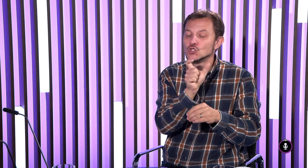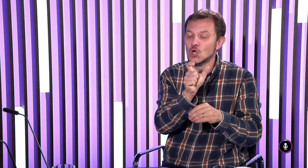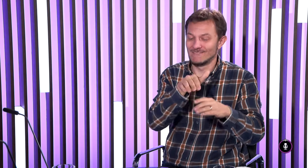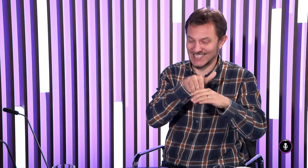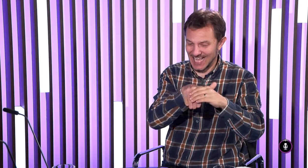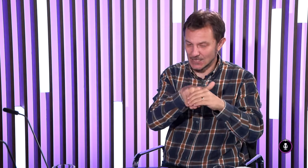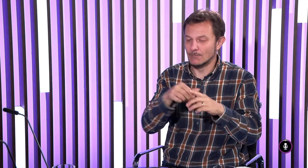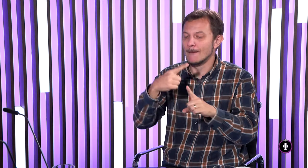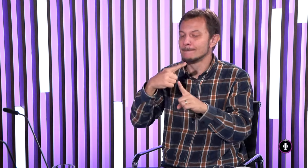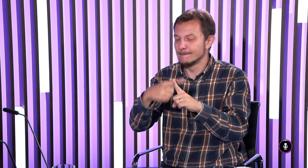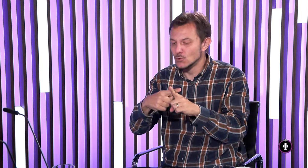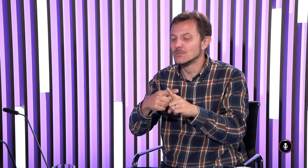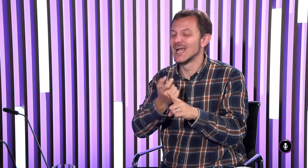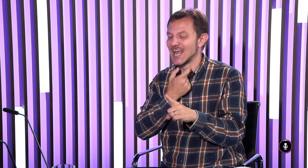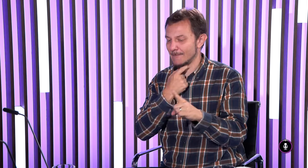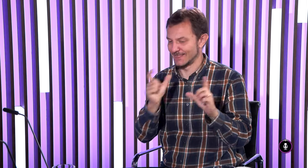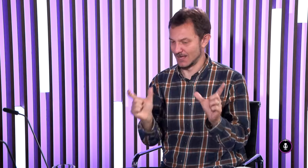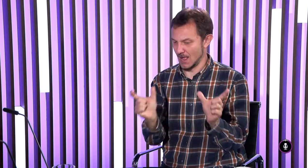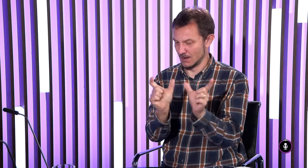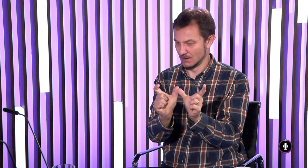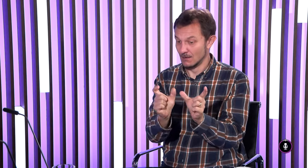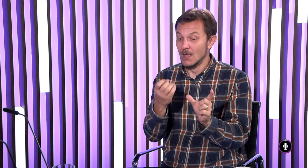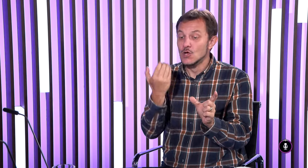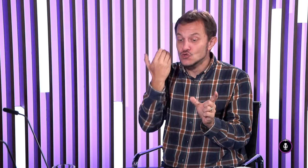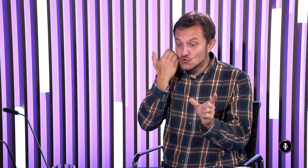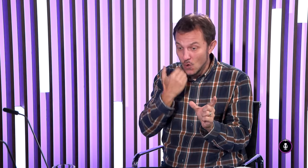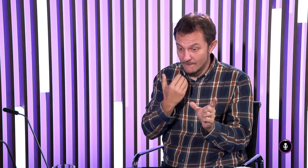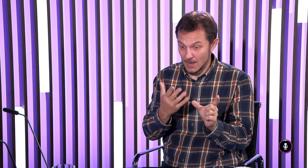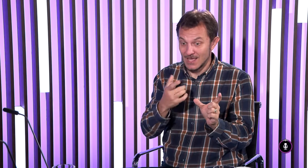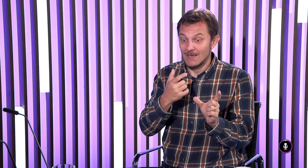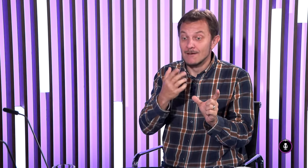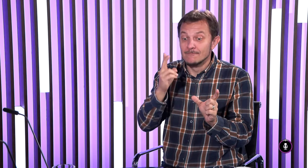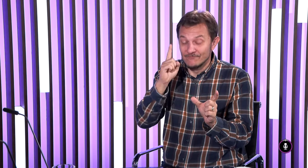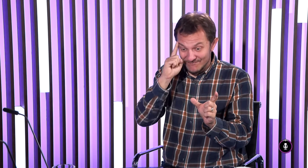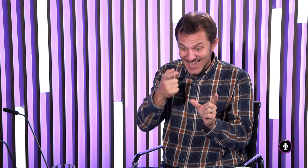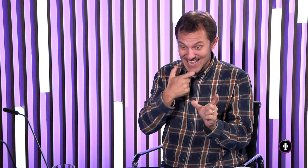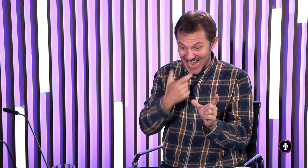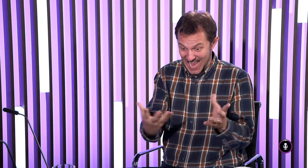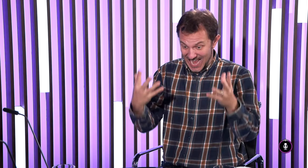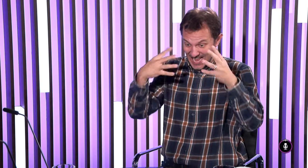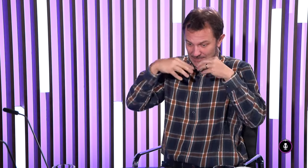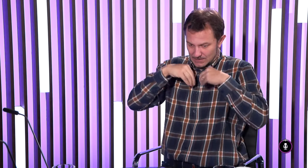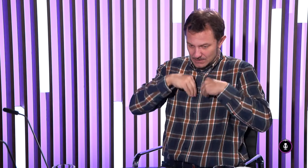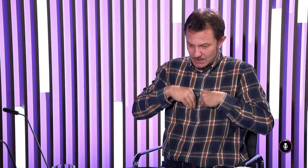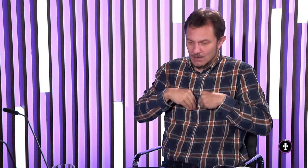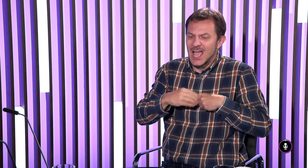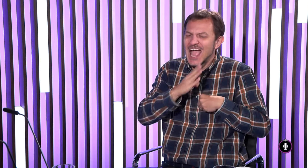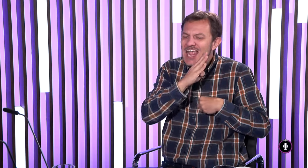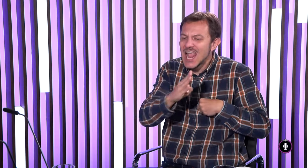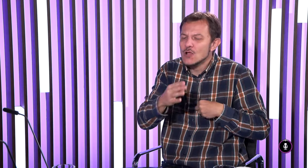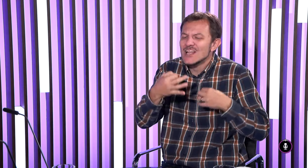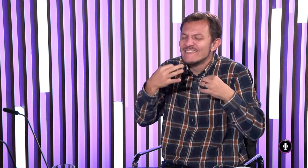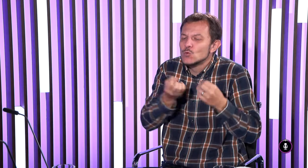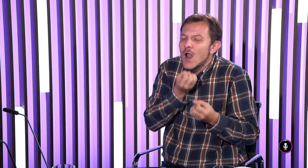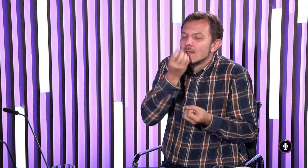ktorý znamená že má slovnú zásobu a taktiež má gramatiku a človek ktorý vie jazyk